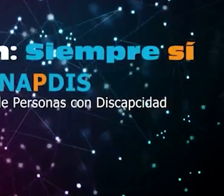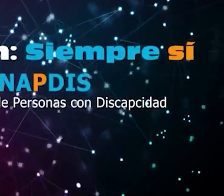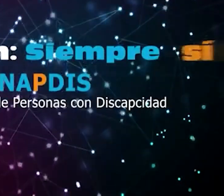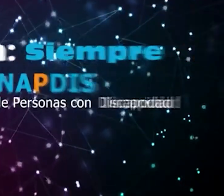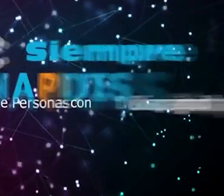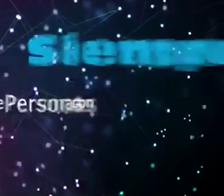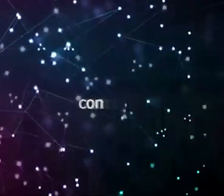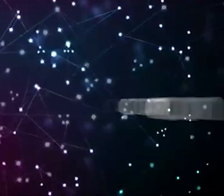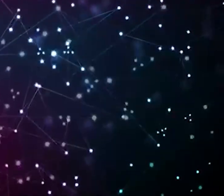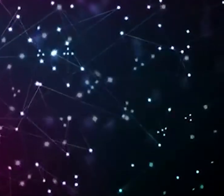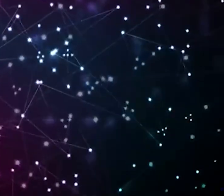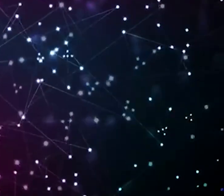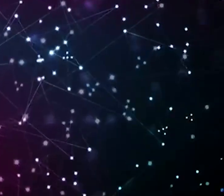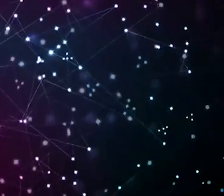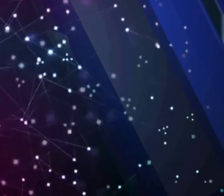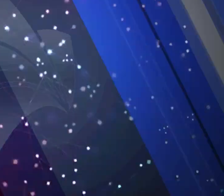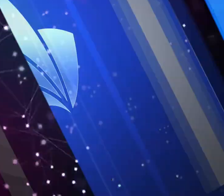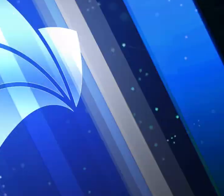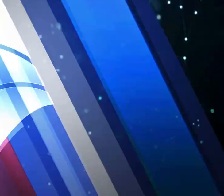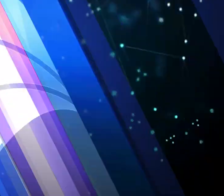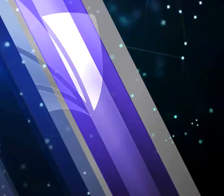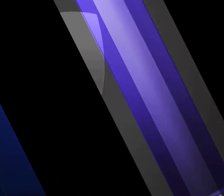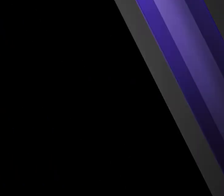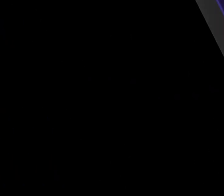En diferentes partes del país Horaes Si La Se han el país Looks Toda Más POR Gracias por